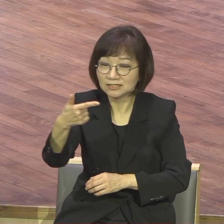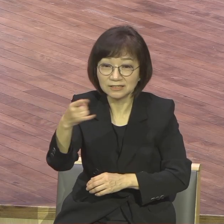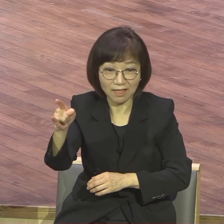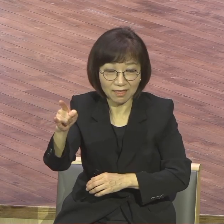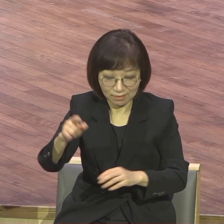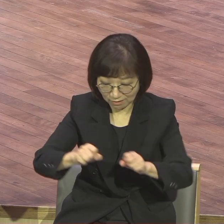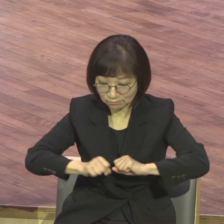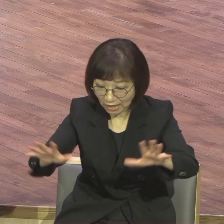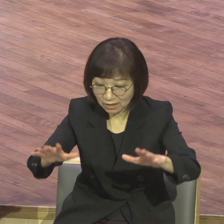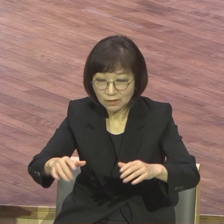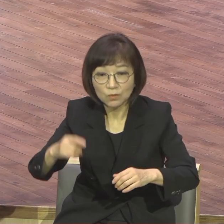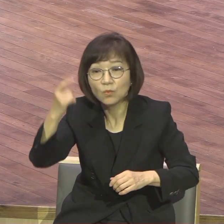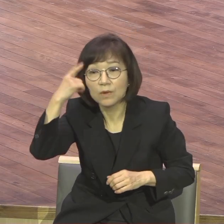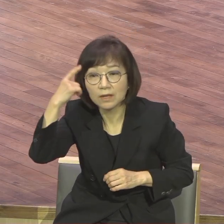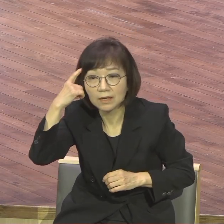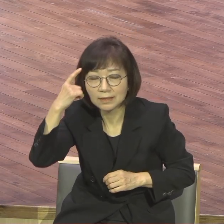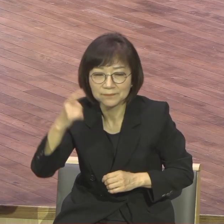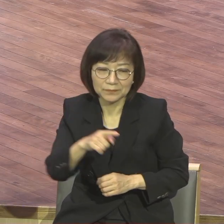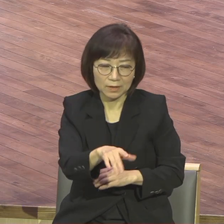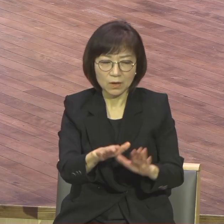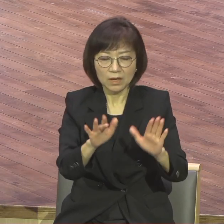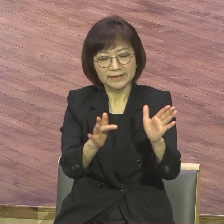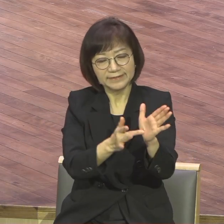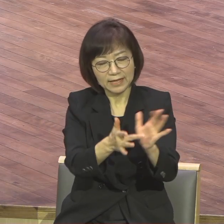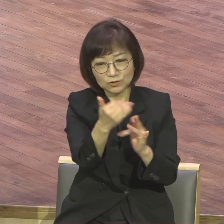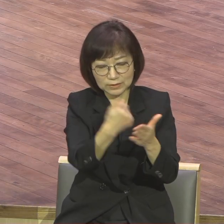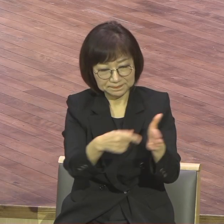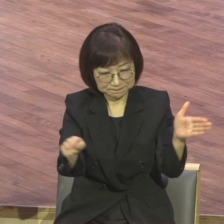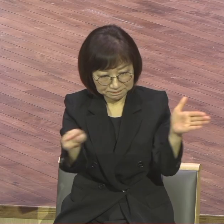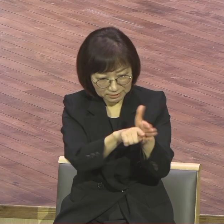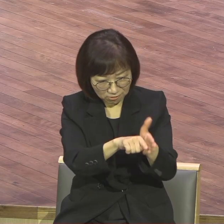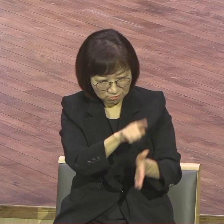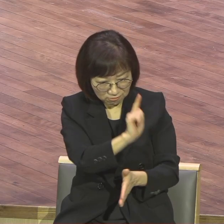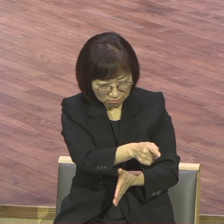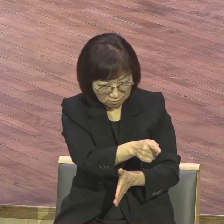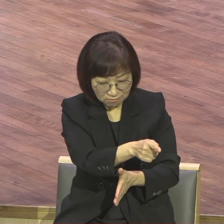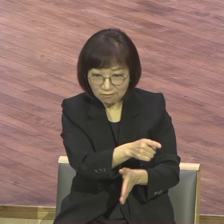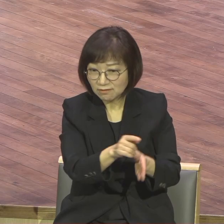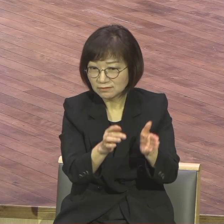예수를 믿는다 라고 하는 그 하나만으로